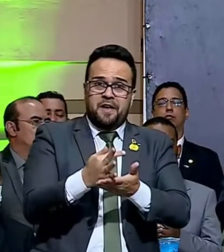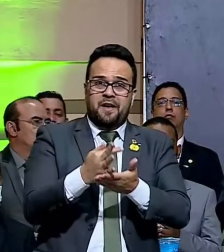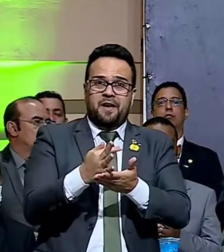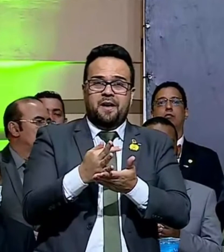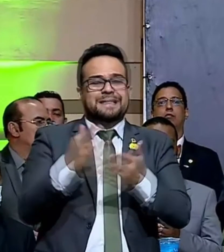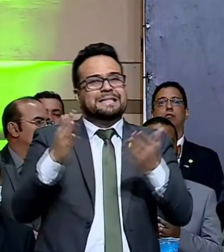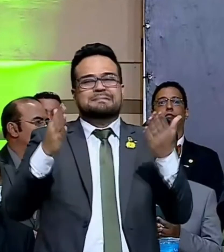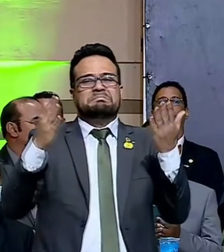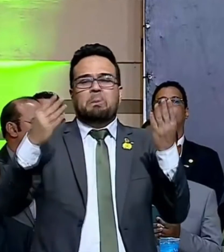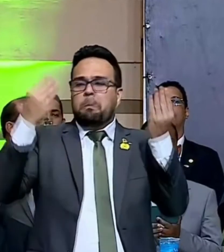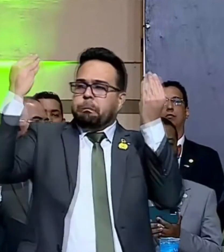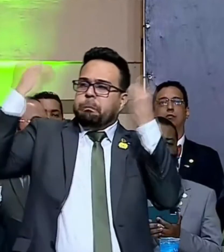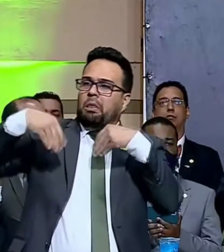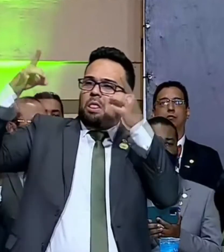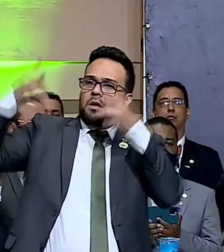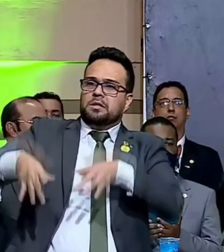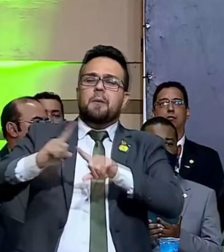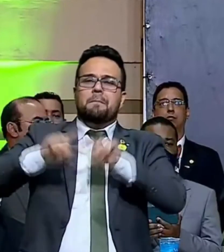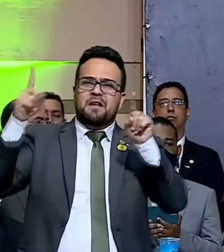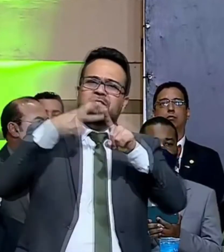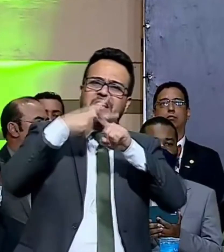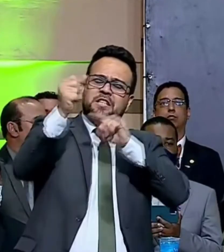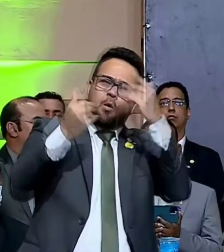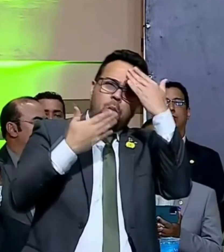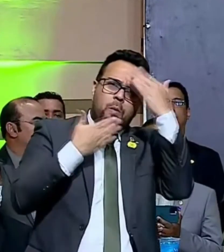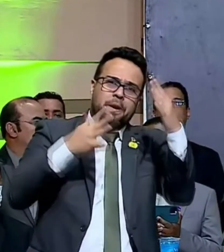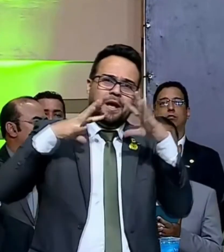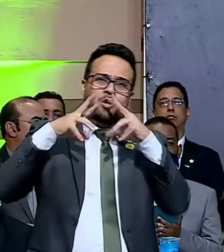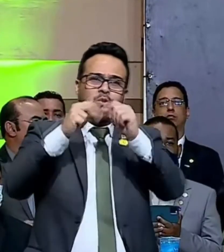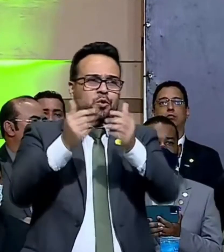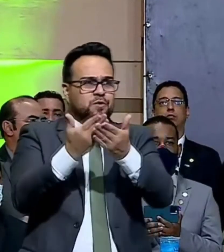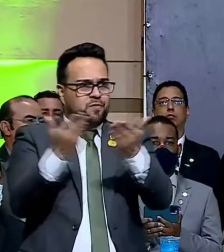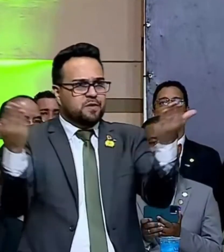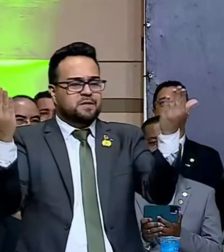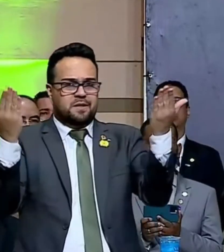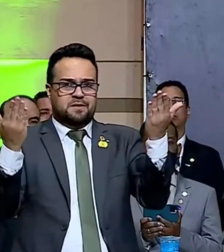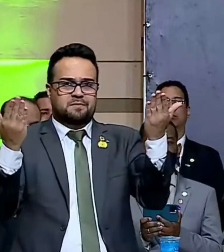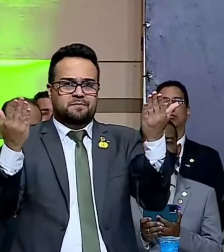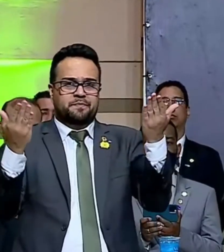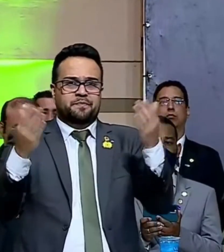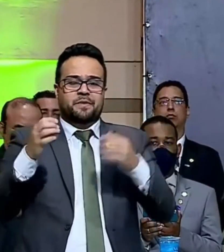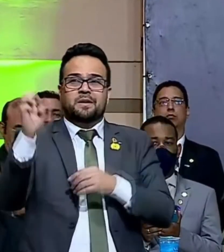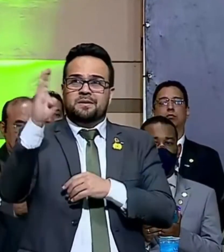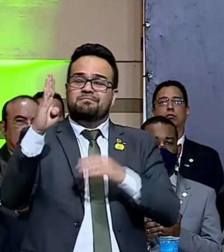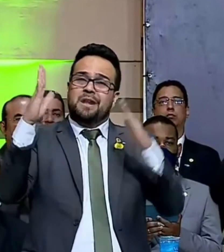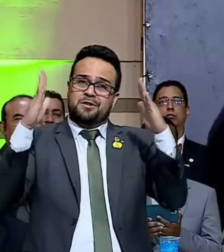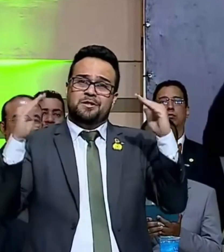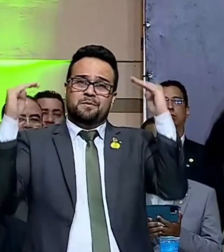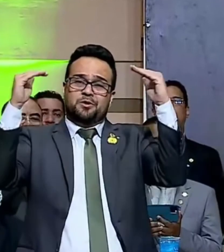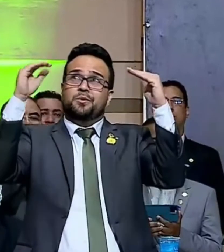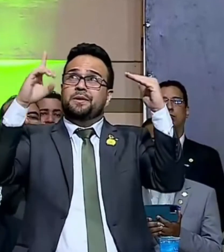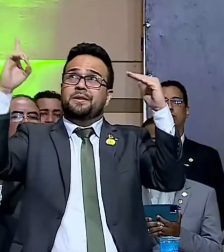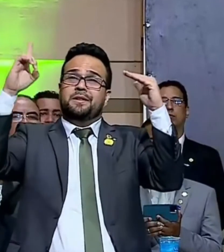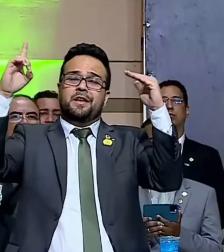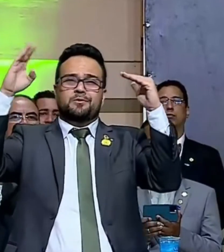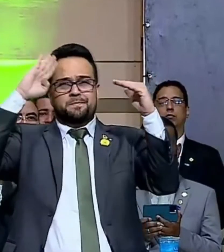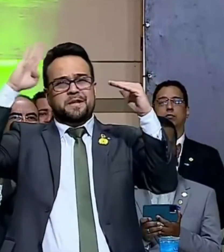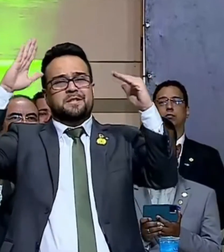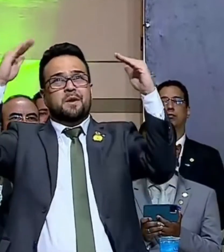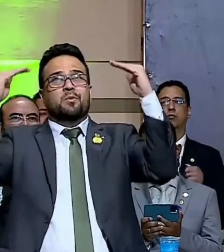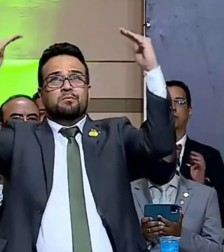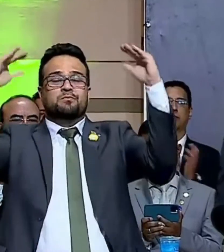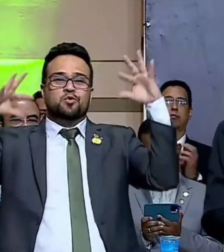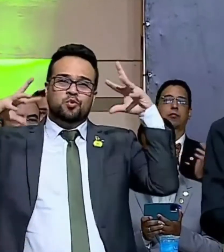a fé para não desistir e vencer. Muito obrigado a todos vocês, o nosso Brasil acima de tudo